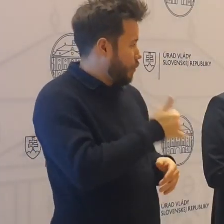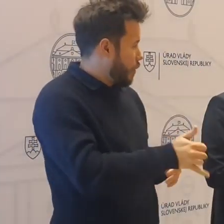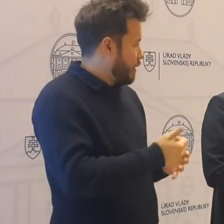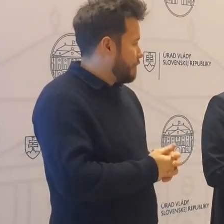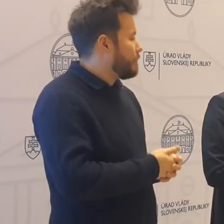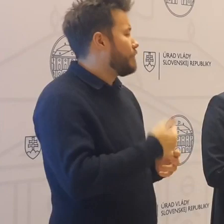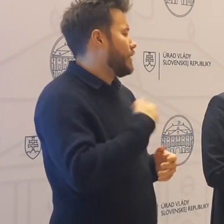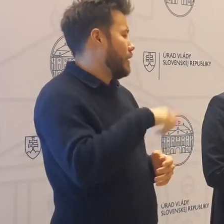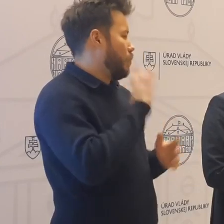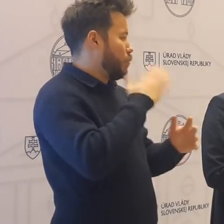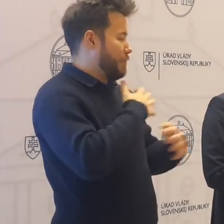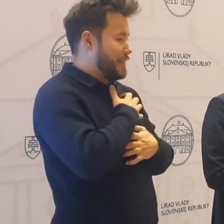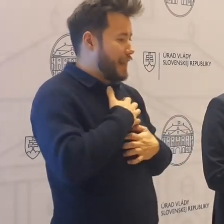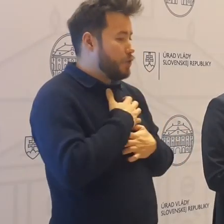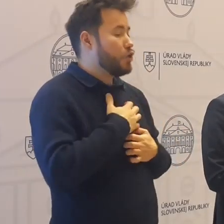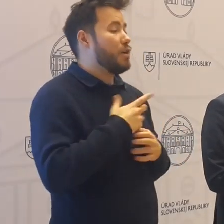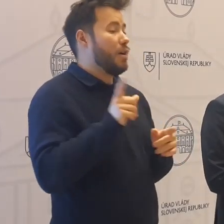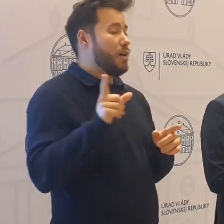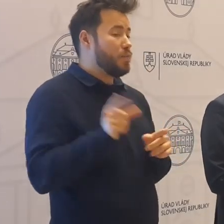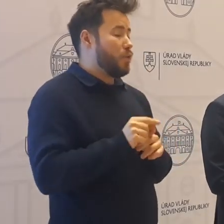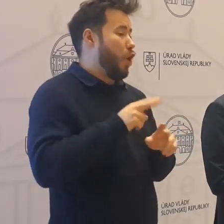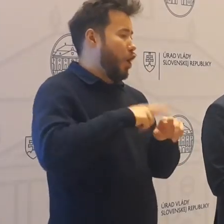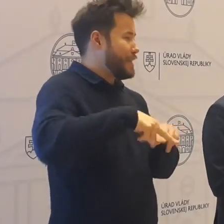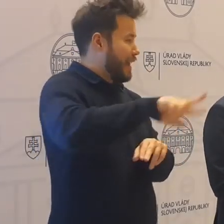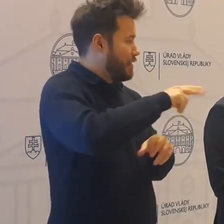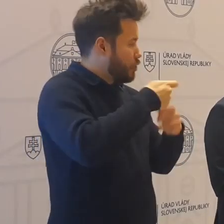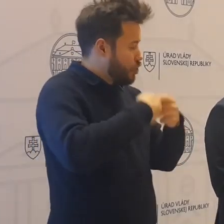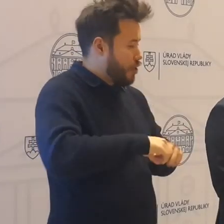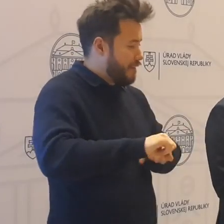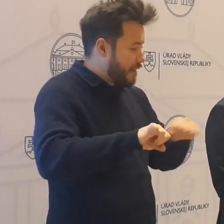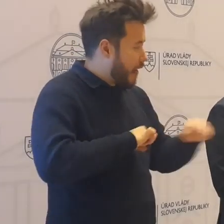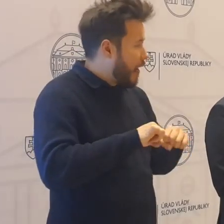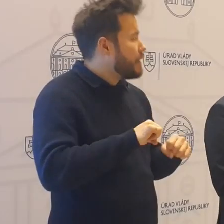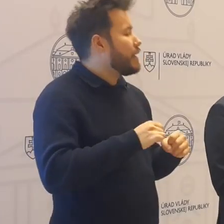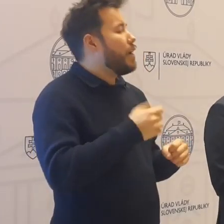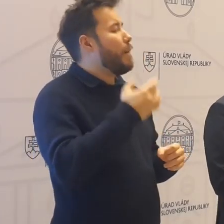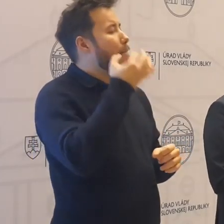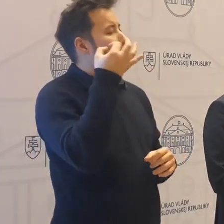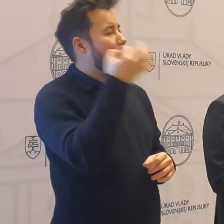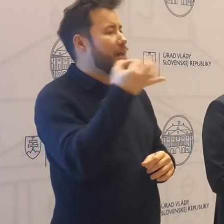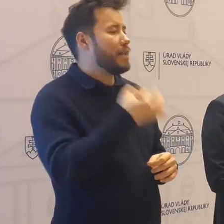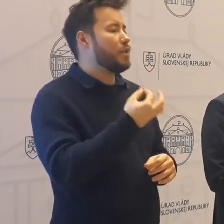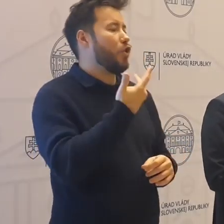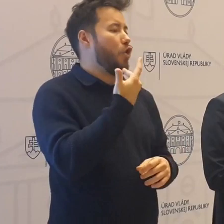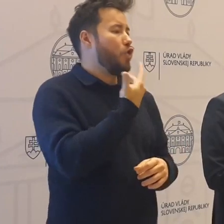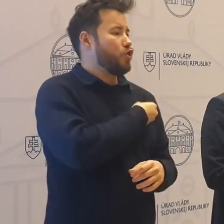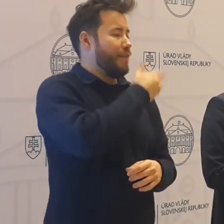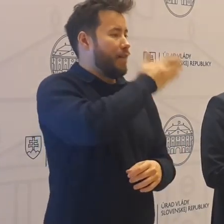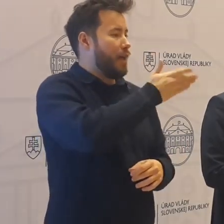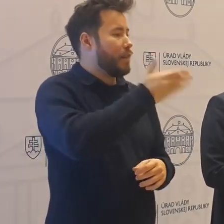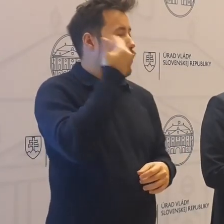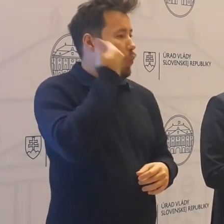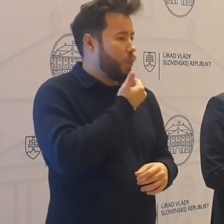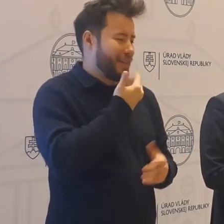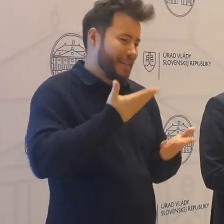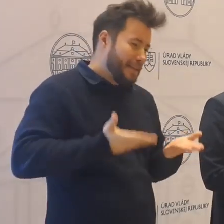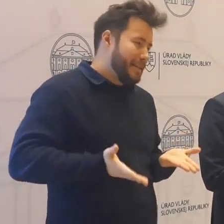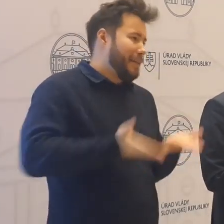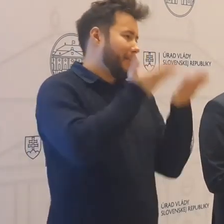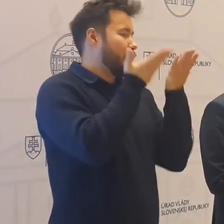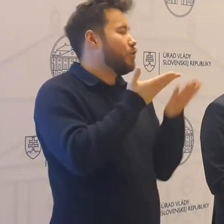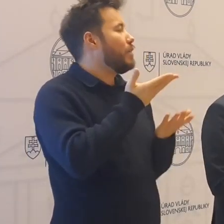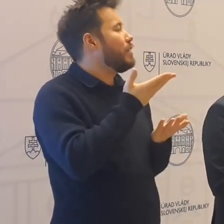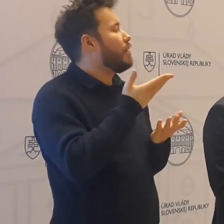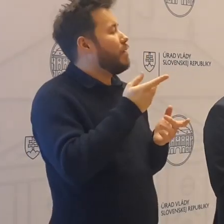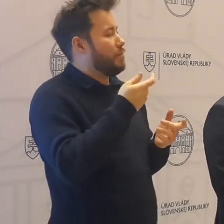snažiť, aby sme spoločne aj s ostatnými členmi vlády zvýšili pomer zaočkovanosti celkovej populácii a tým vytvorili bezpečné prostredie.